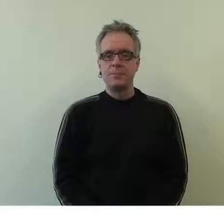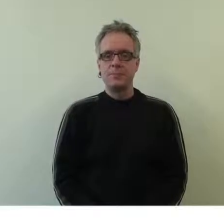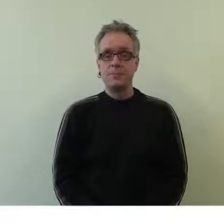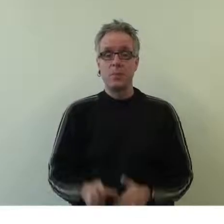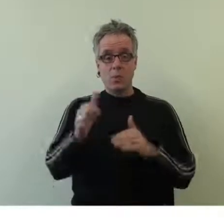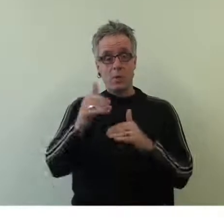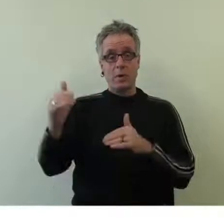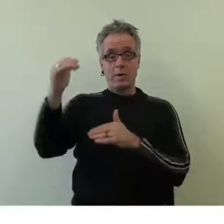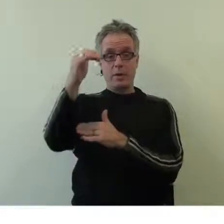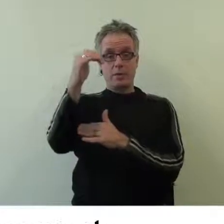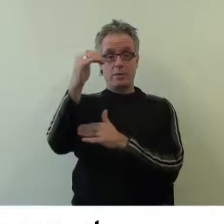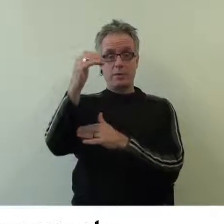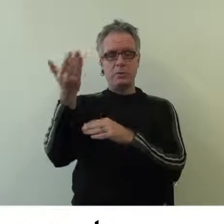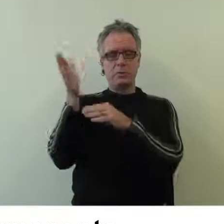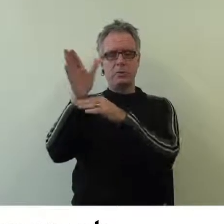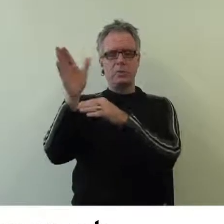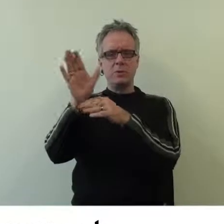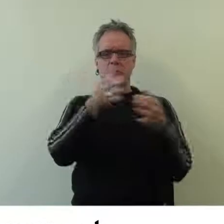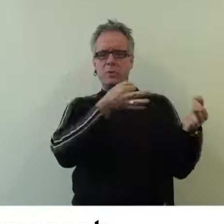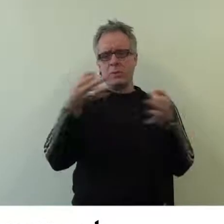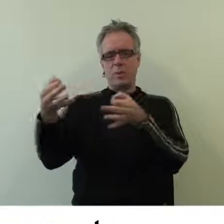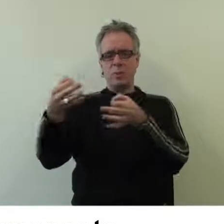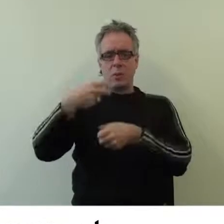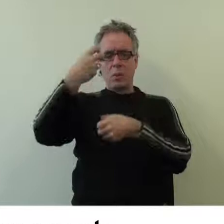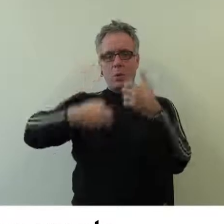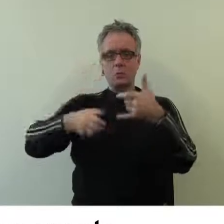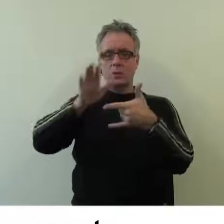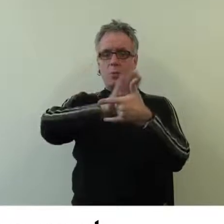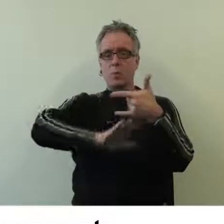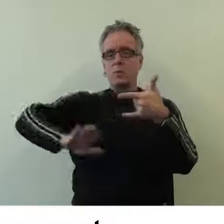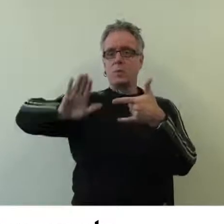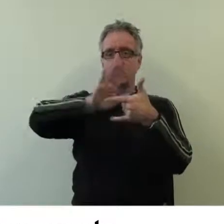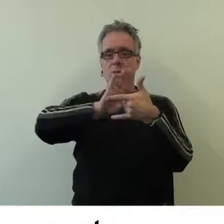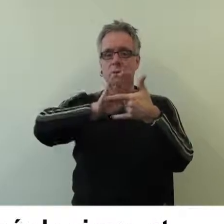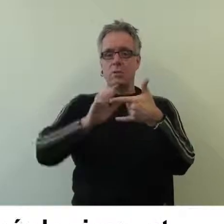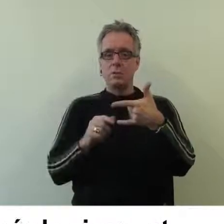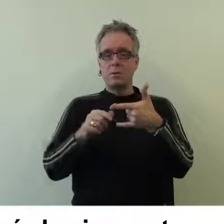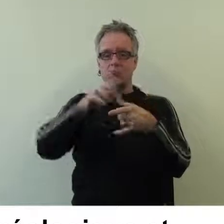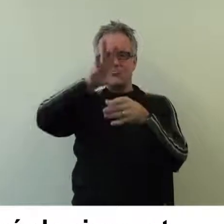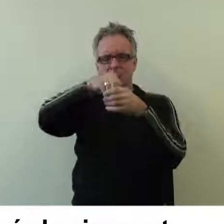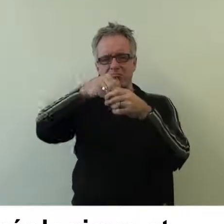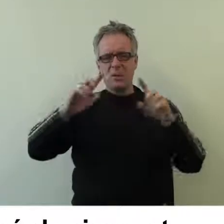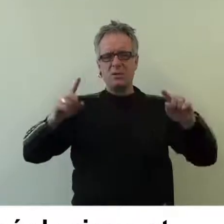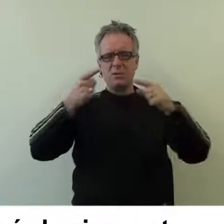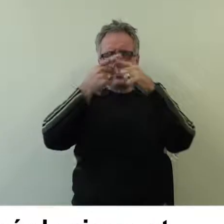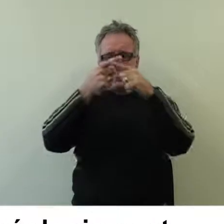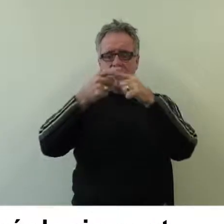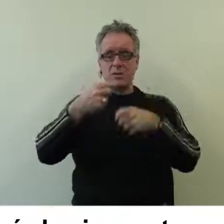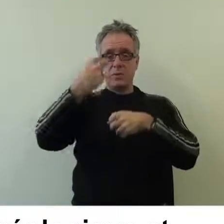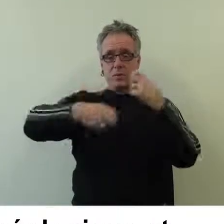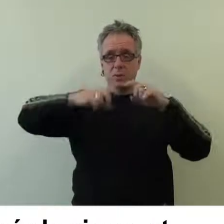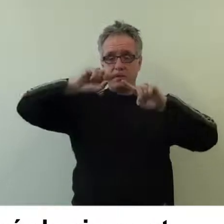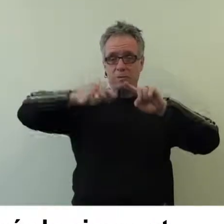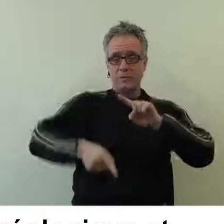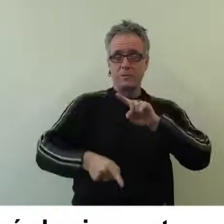Au premier étage, l'exposition permanente Roches armoricaines présente l'histoire géologique et